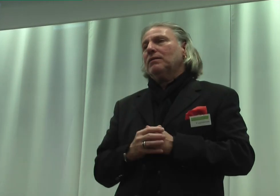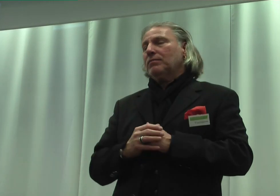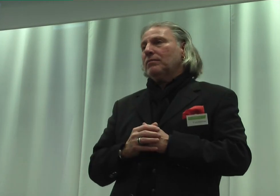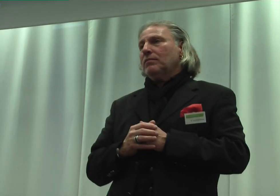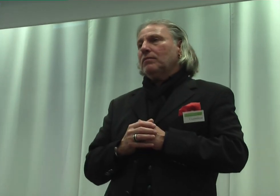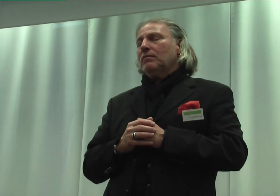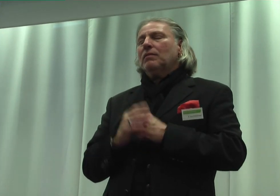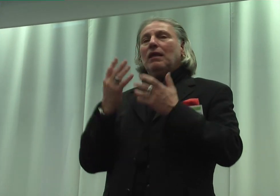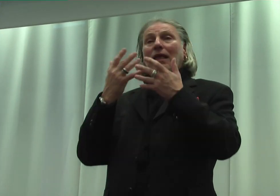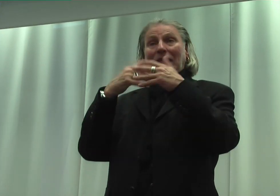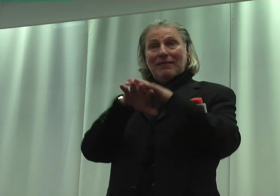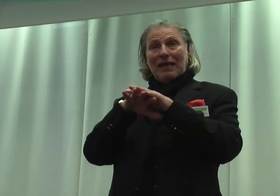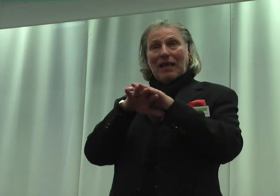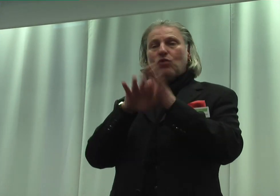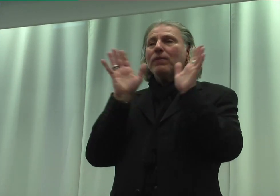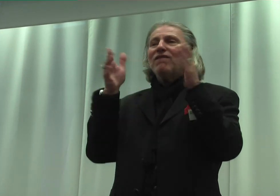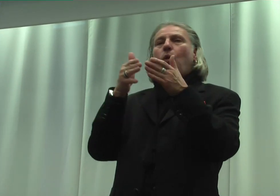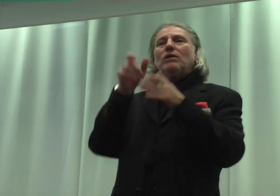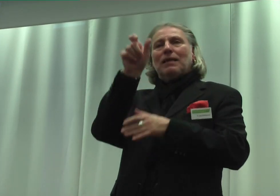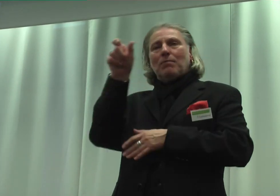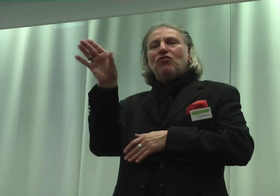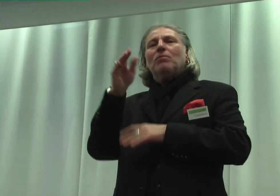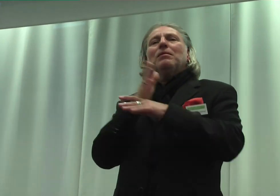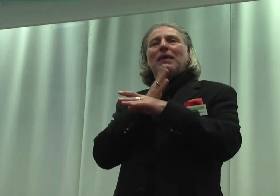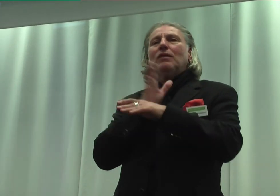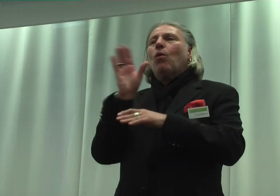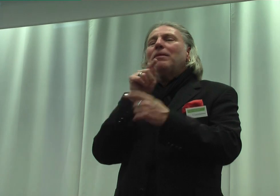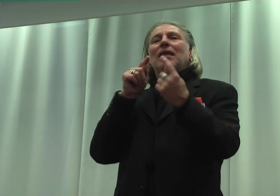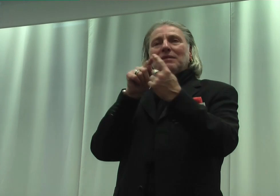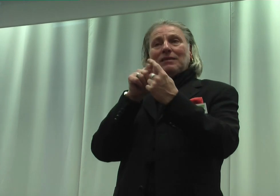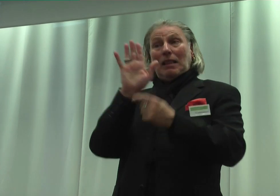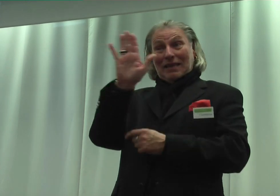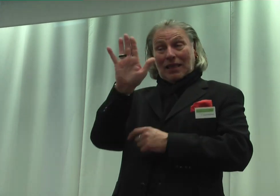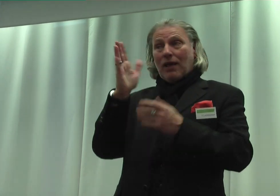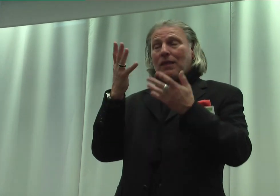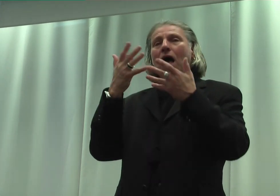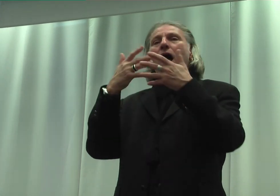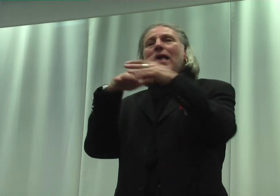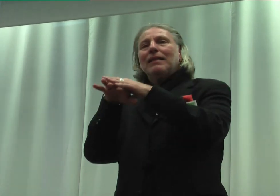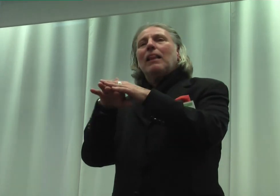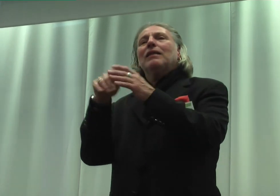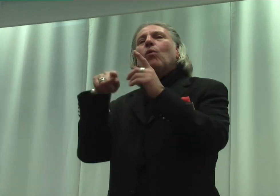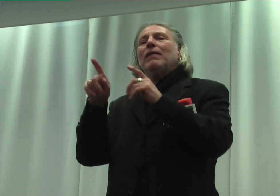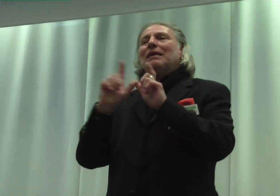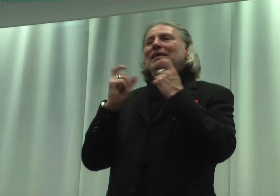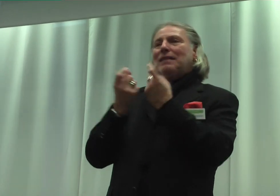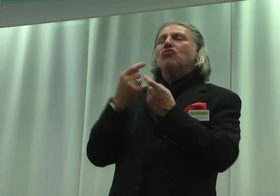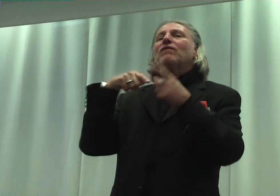Integration fokussiert Menschen mit Bindungen mit dem Ziel, deren Einführung in Gesellschaft durch individuelle Maßnahmen